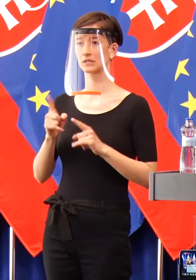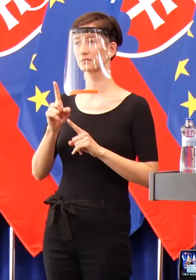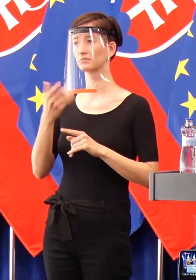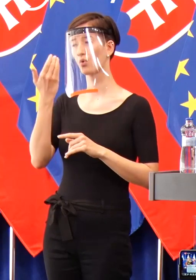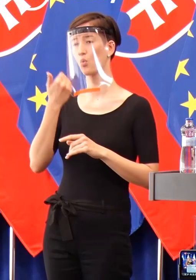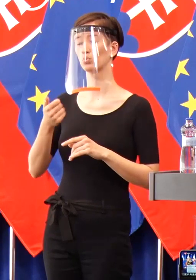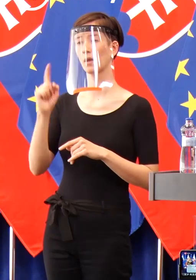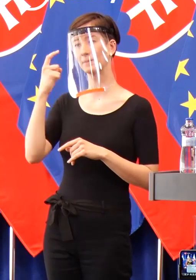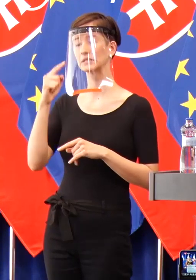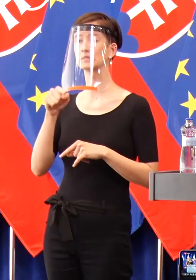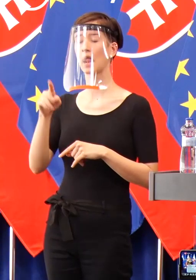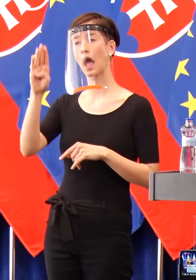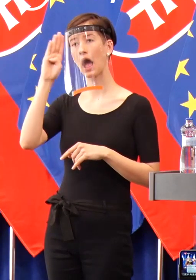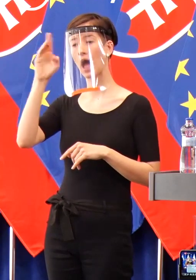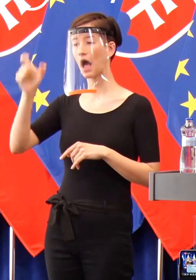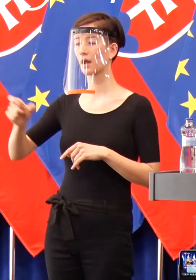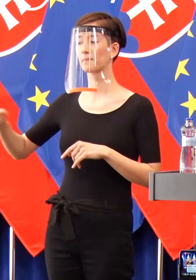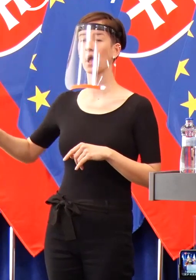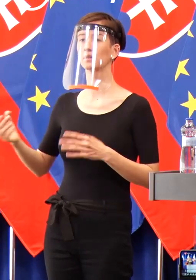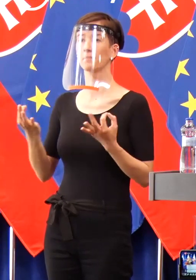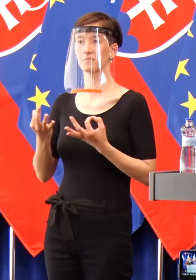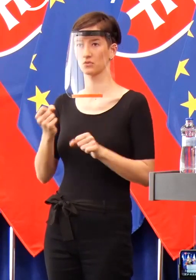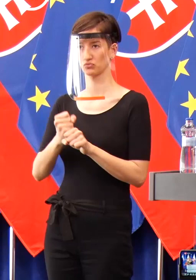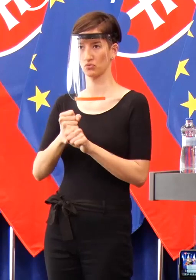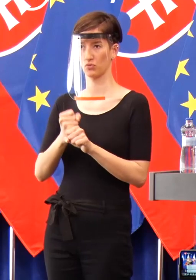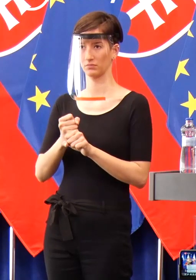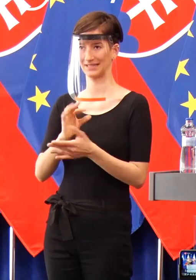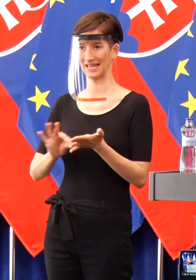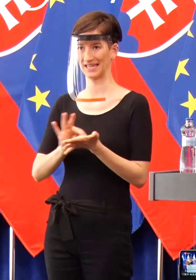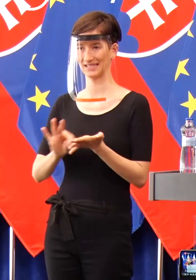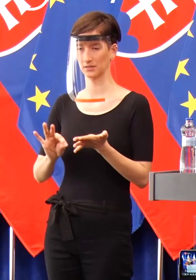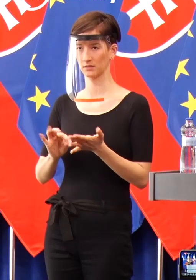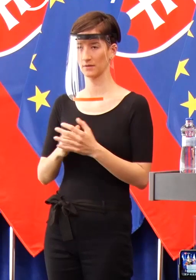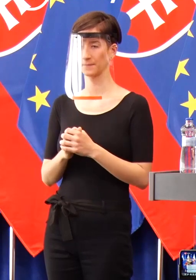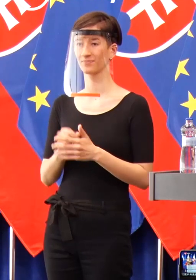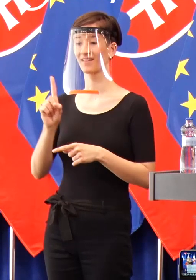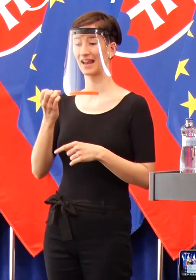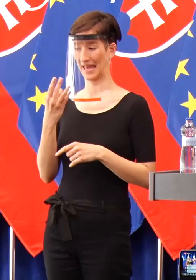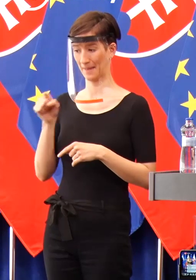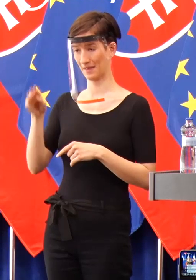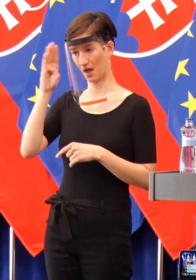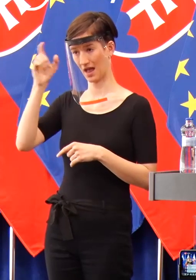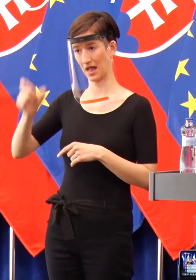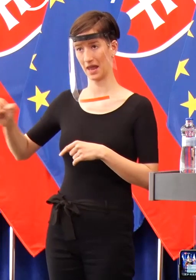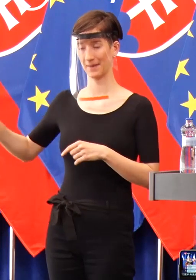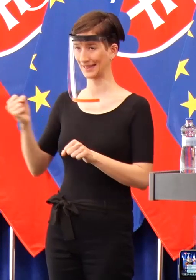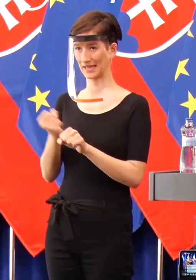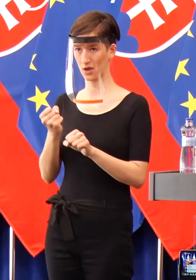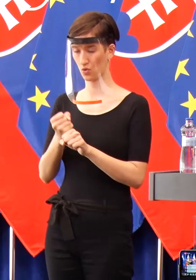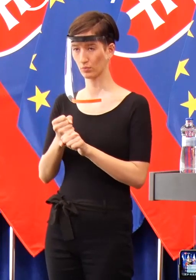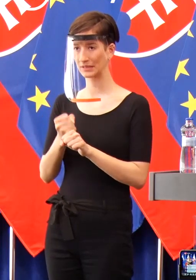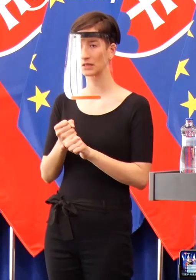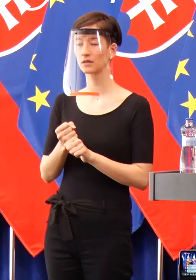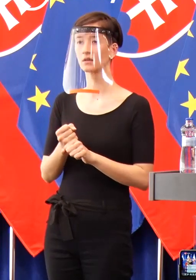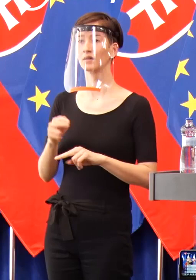prečo da lekári v uniformách, v osadách teda robia tieto testy. Nie by týchto odvážných ľudí, ktorí sa teda podujali na túto situáciu,